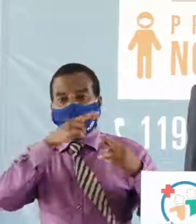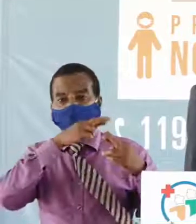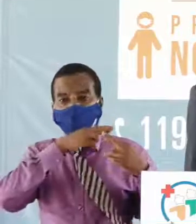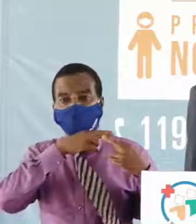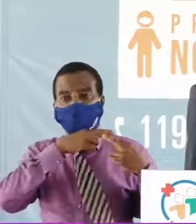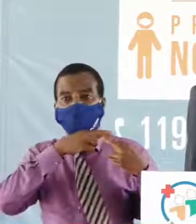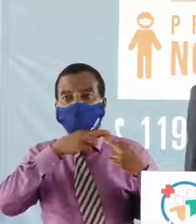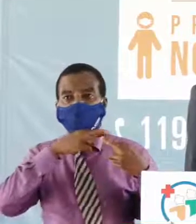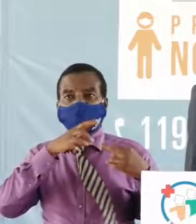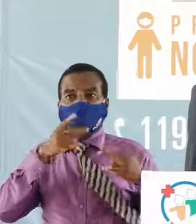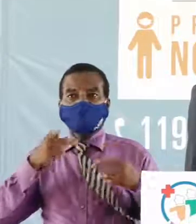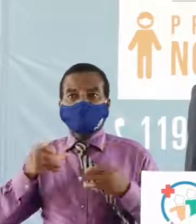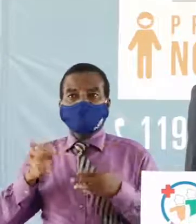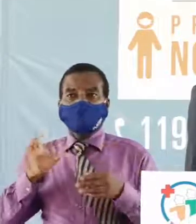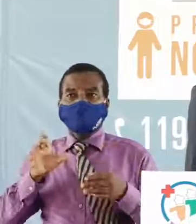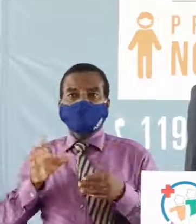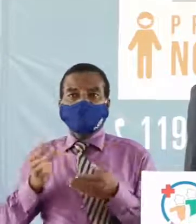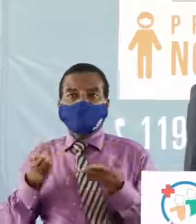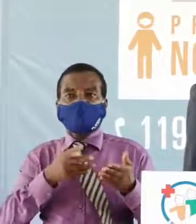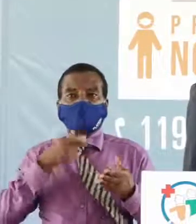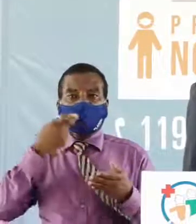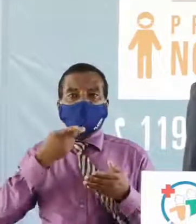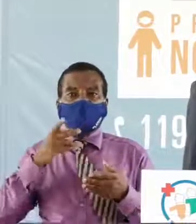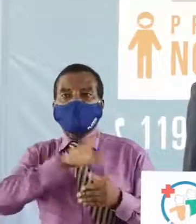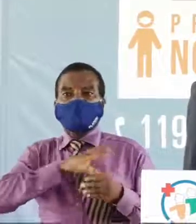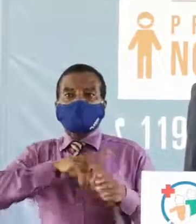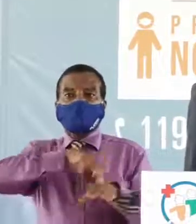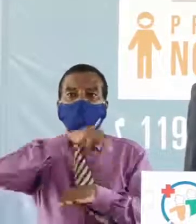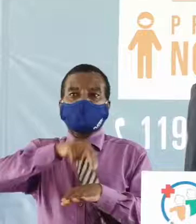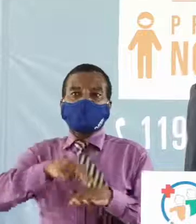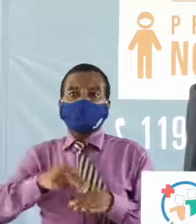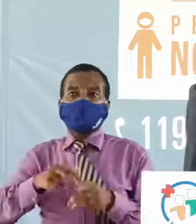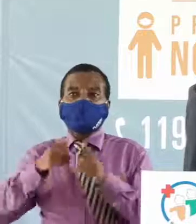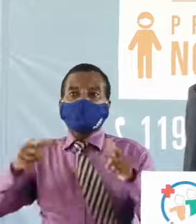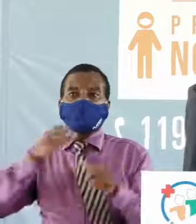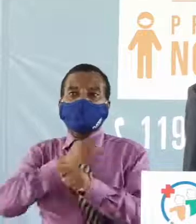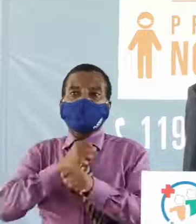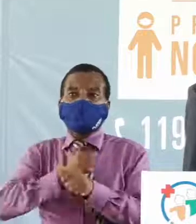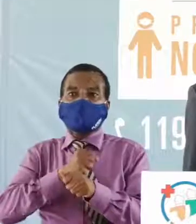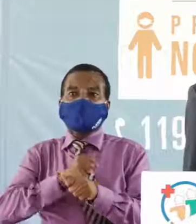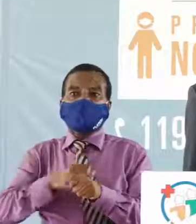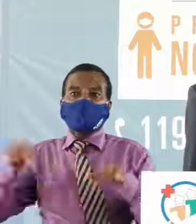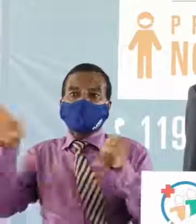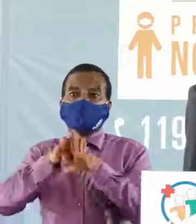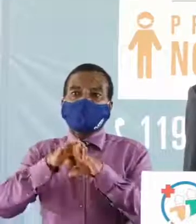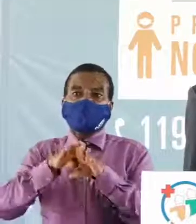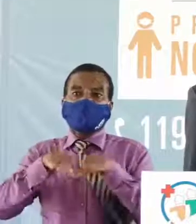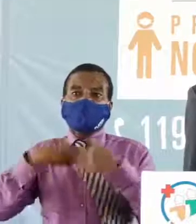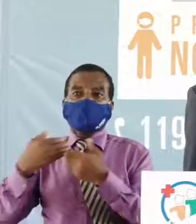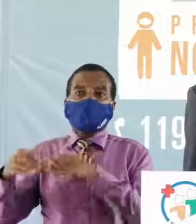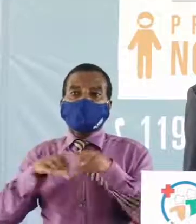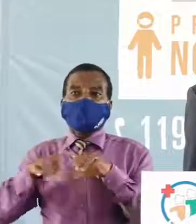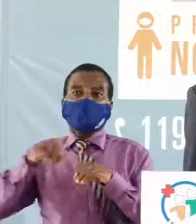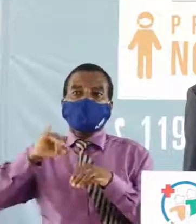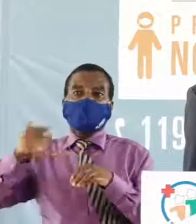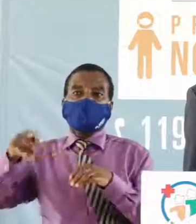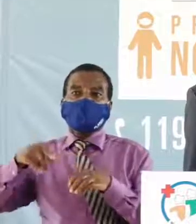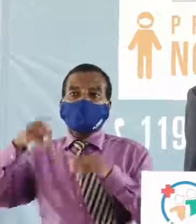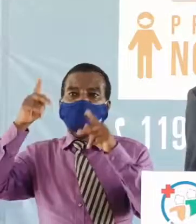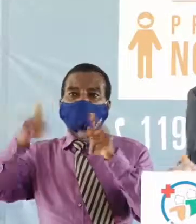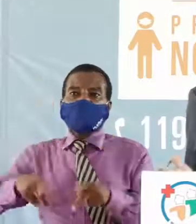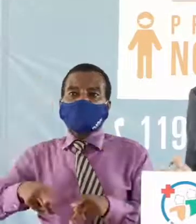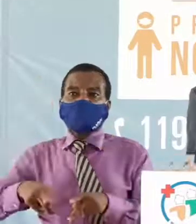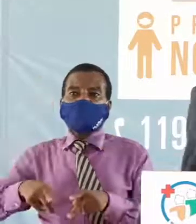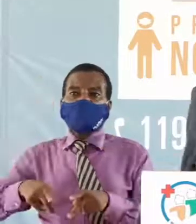au porte-parole de la police nationale le Grand Abidjan est fermé comment se fait-il que les gens